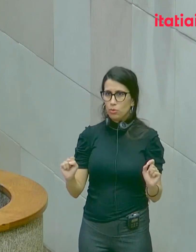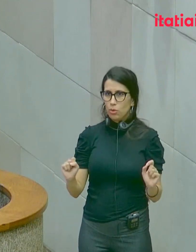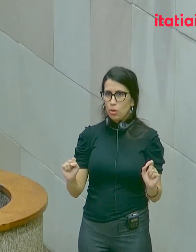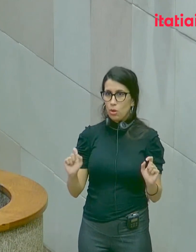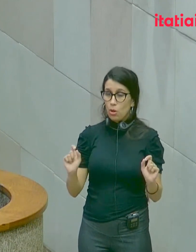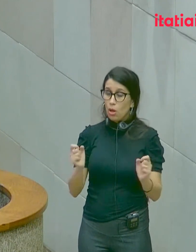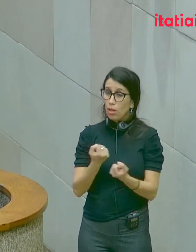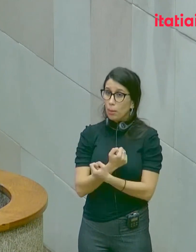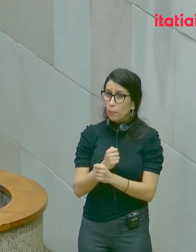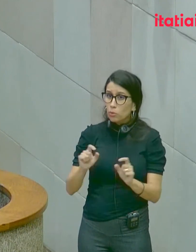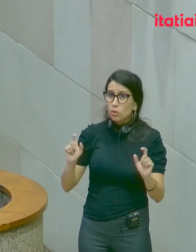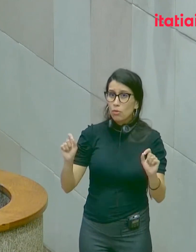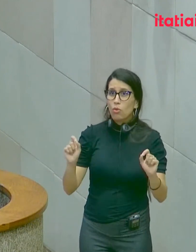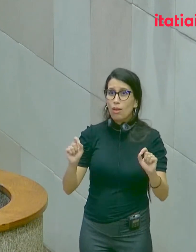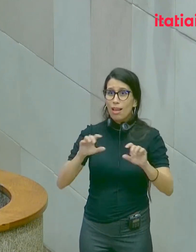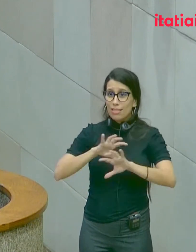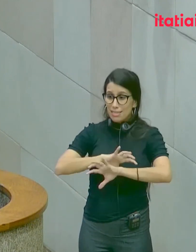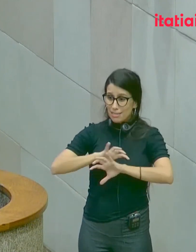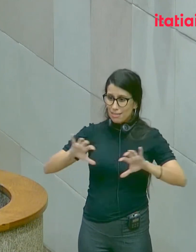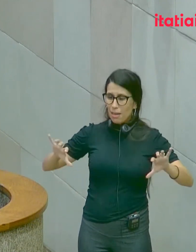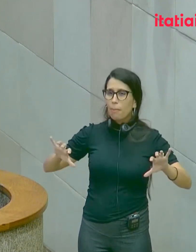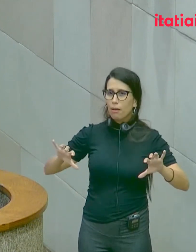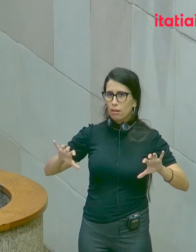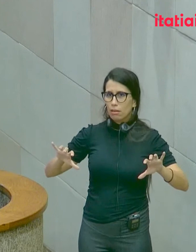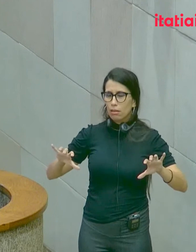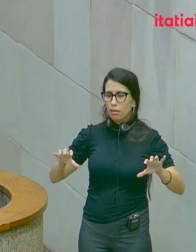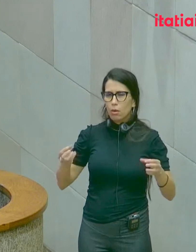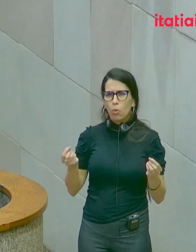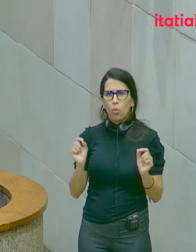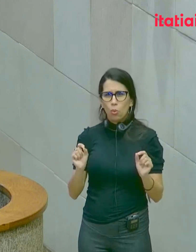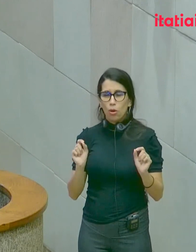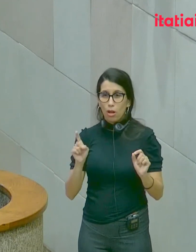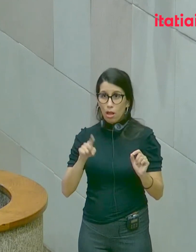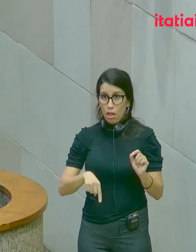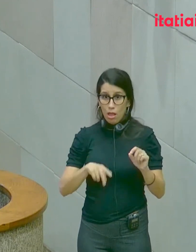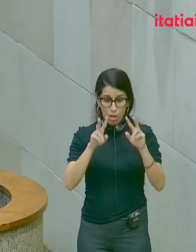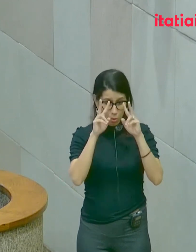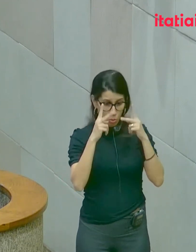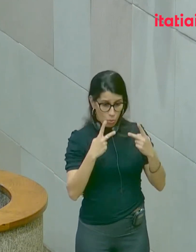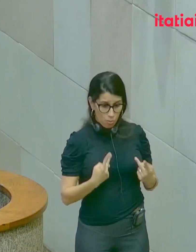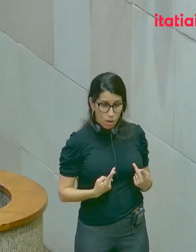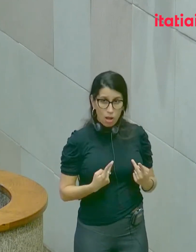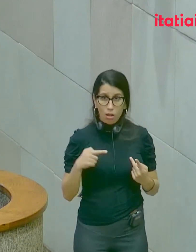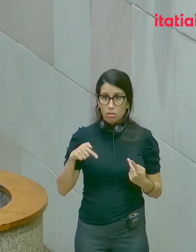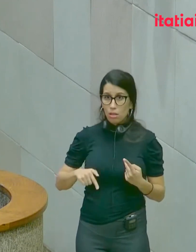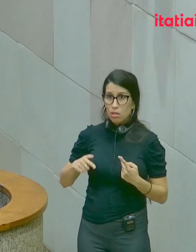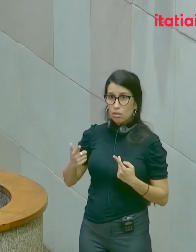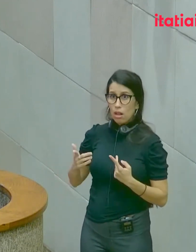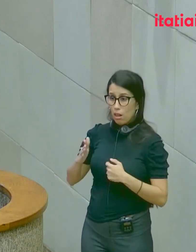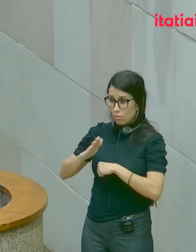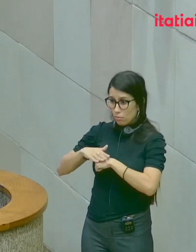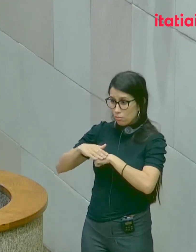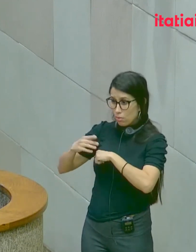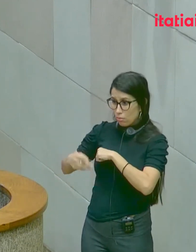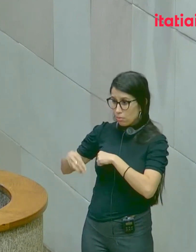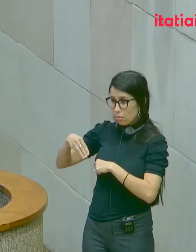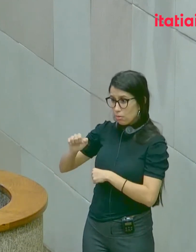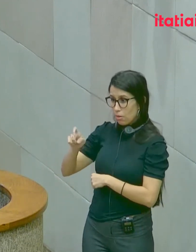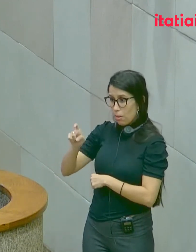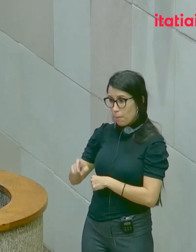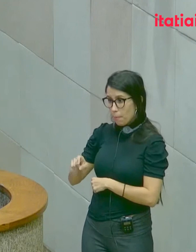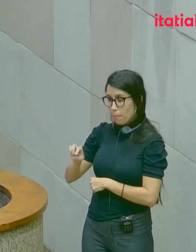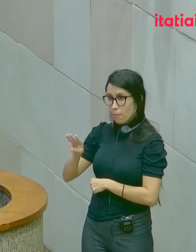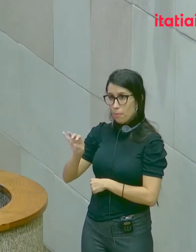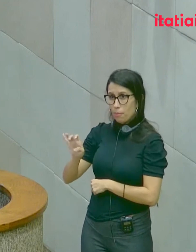nós separarmos a existência humana do exercício daquilo que Max Weber chamou do